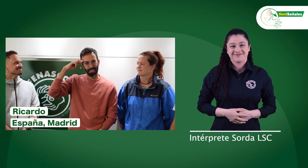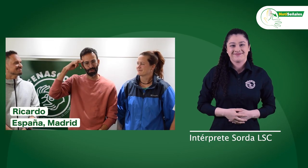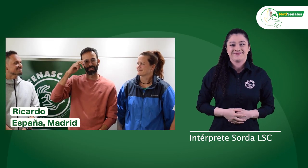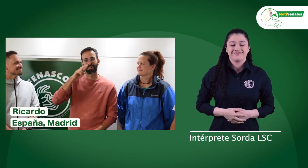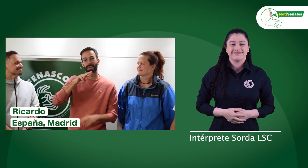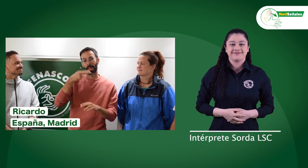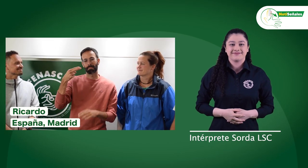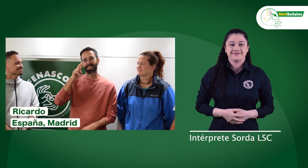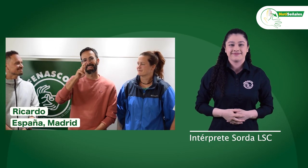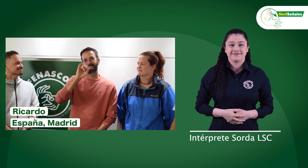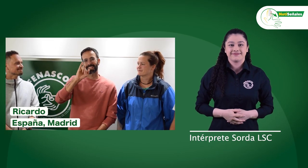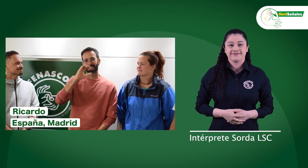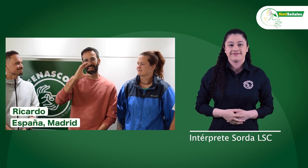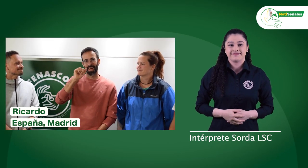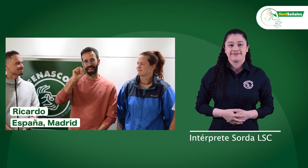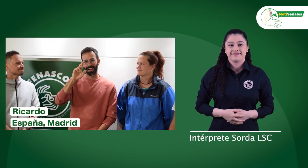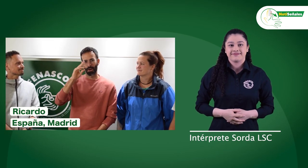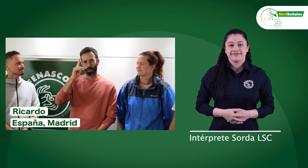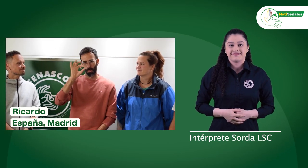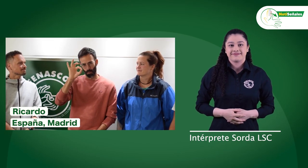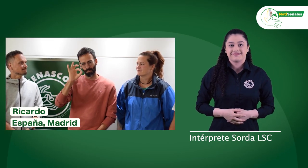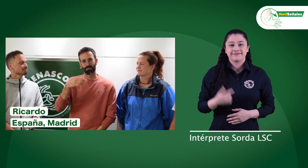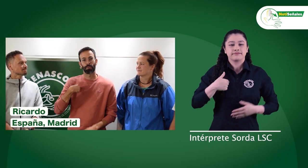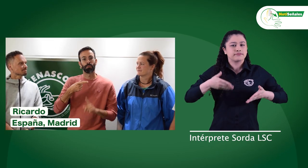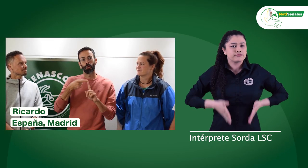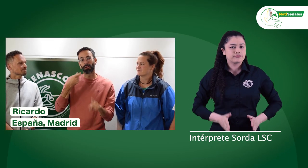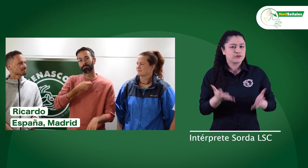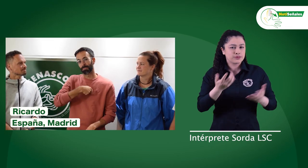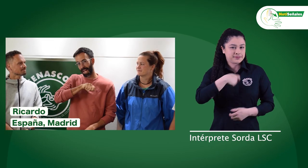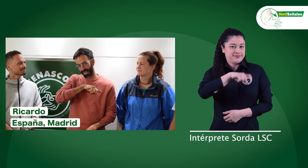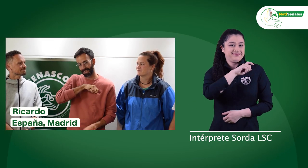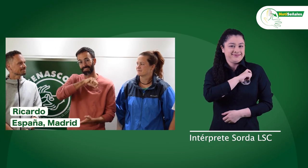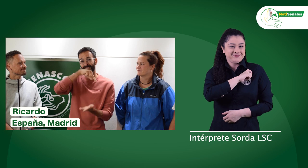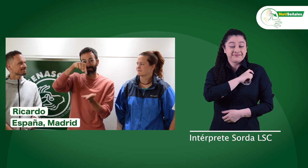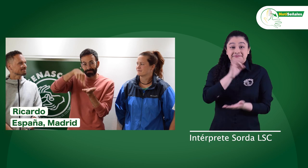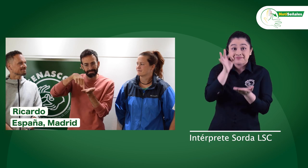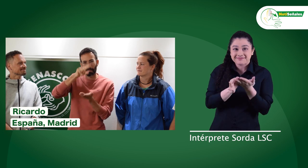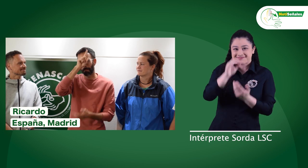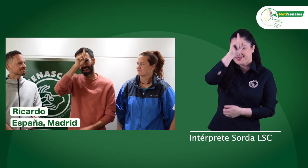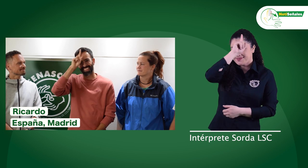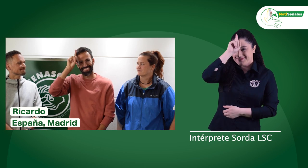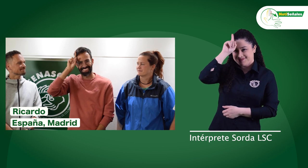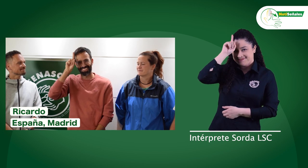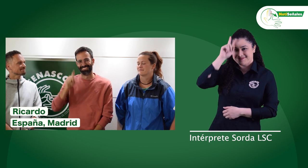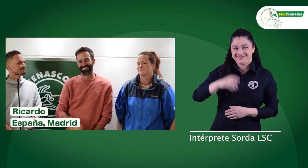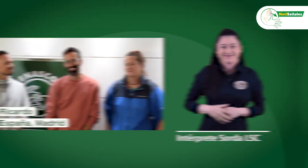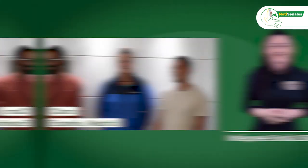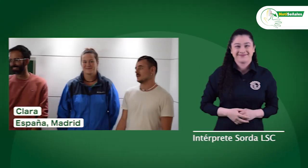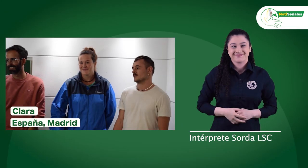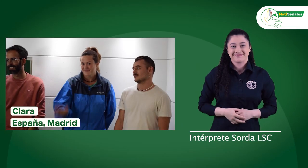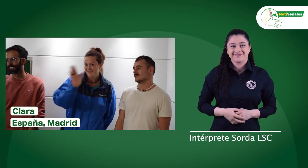esta es mi seña, soy Ricardo, vengo de Madrid, capital de España. Hola,